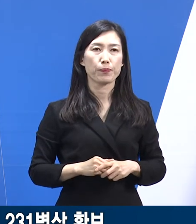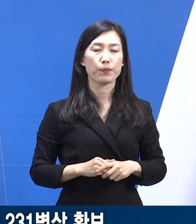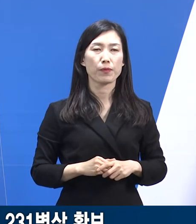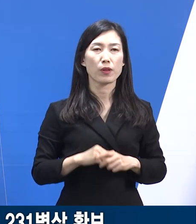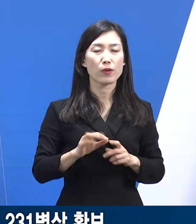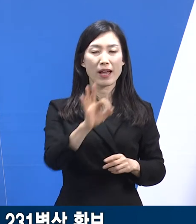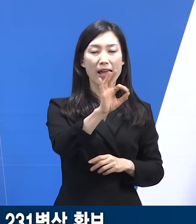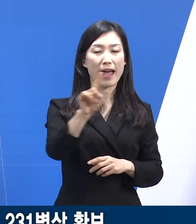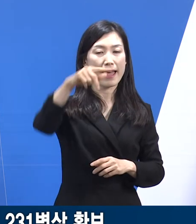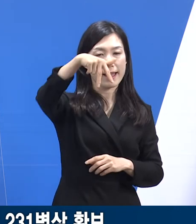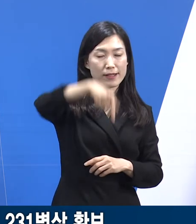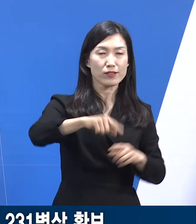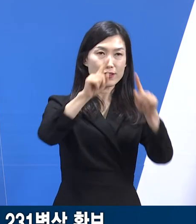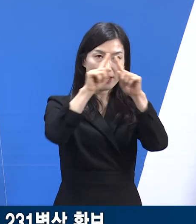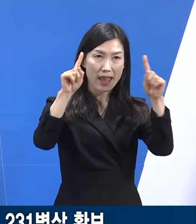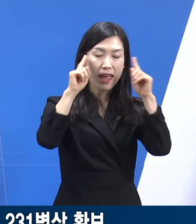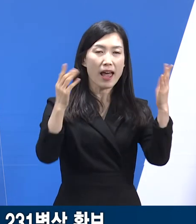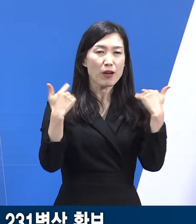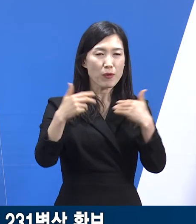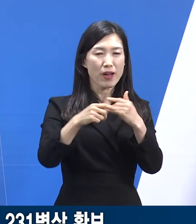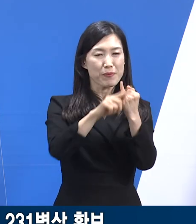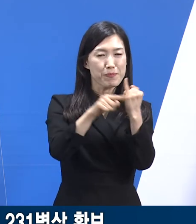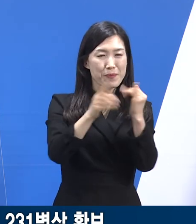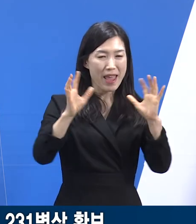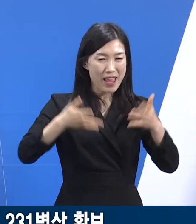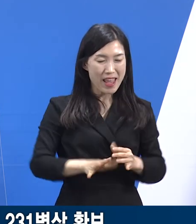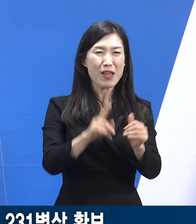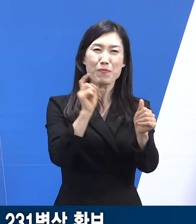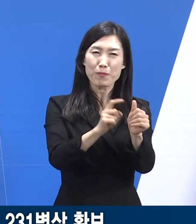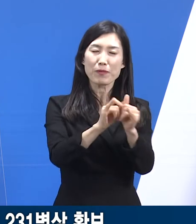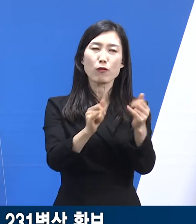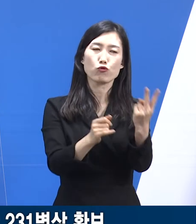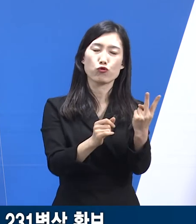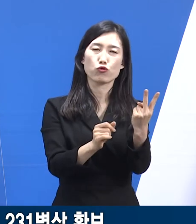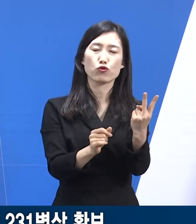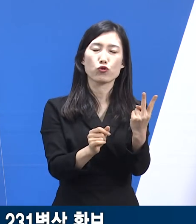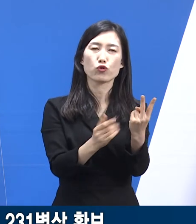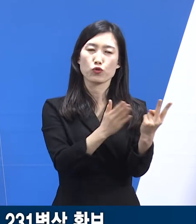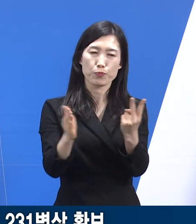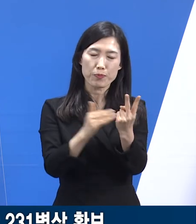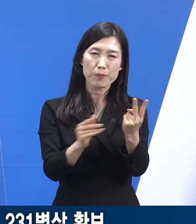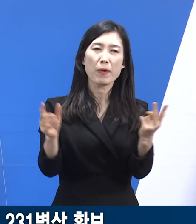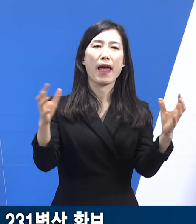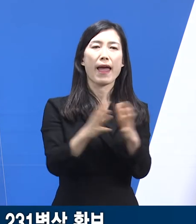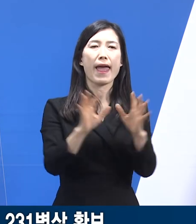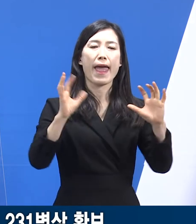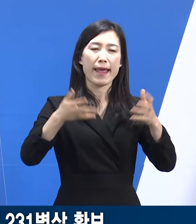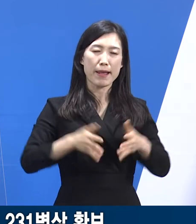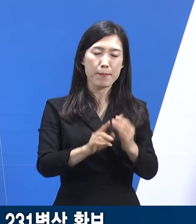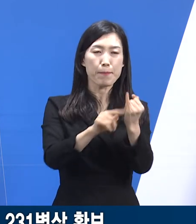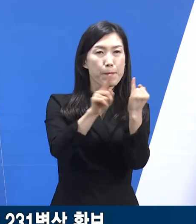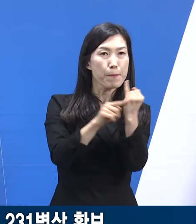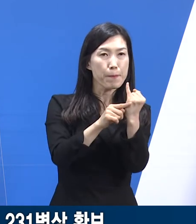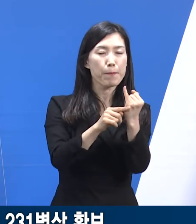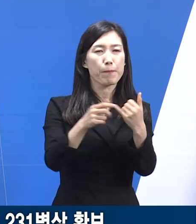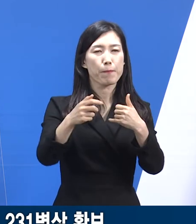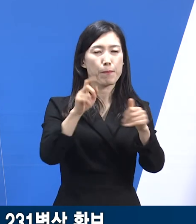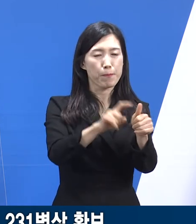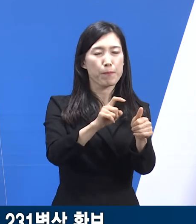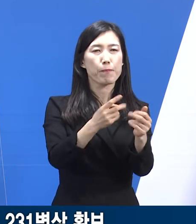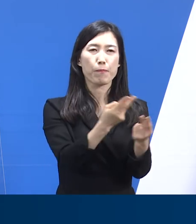또한 아주대 병원 분만 2병상을 추가 확보하여 총 6개 병원 13병상을 코로나19 분만 병상으로 운영 중입니다.